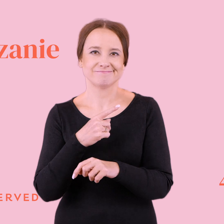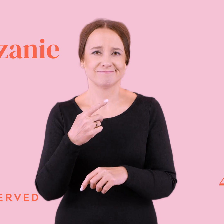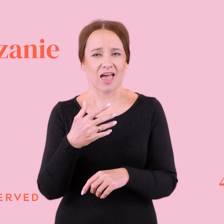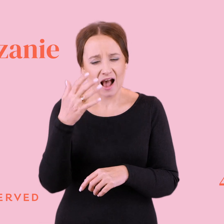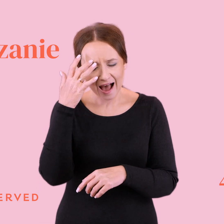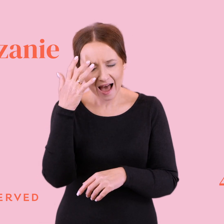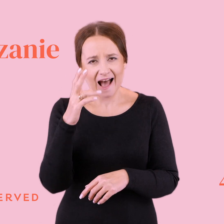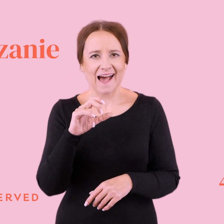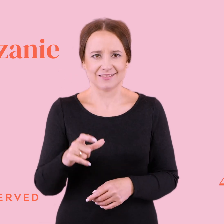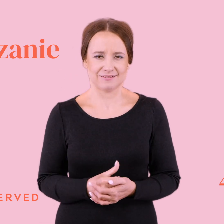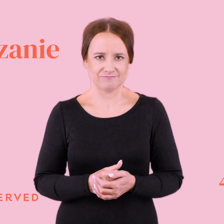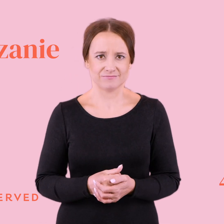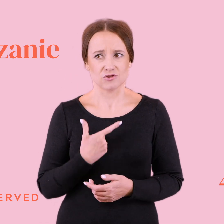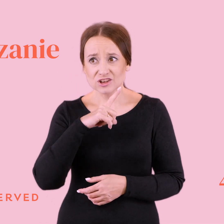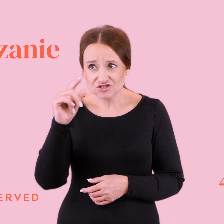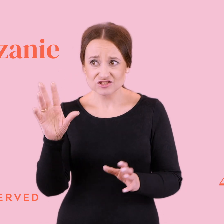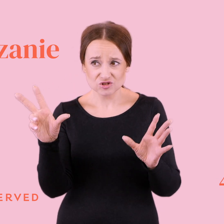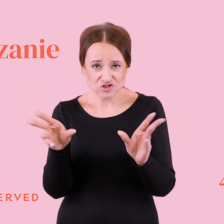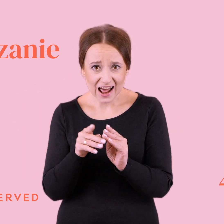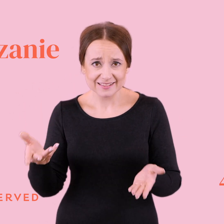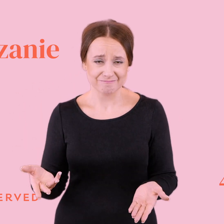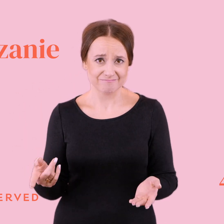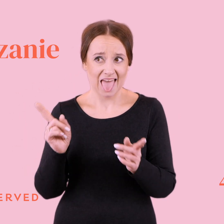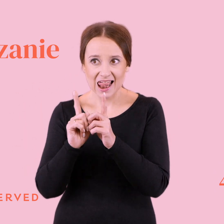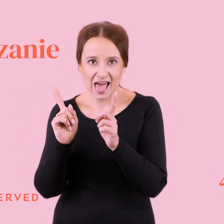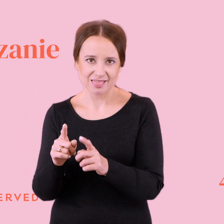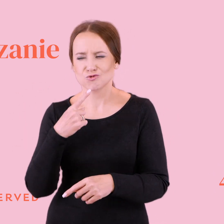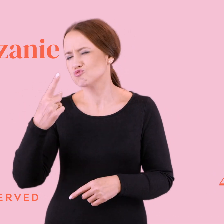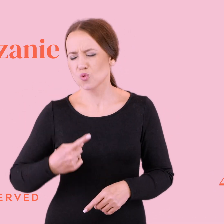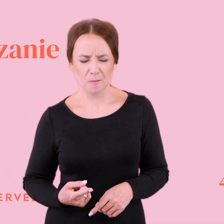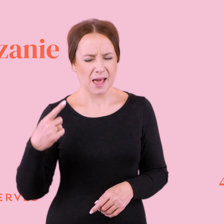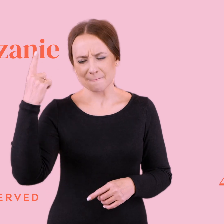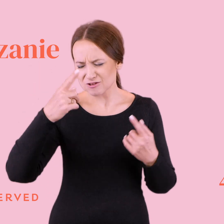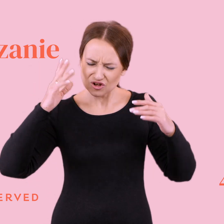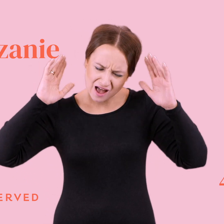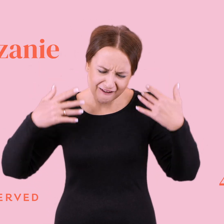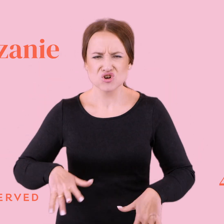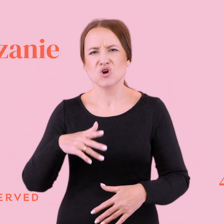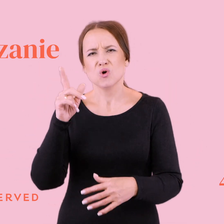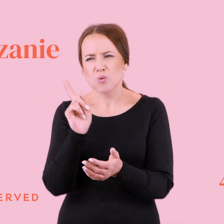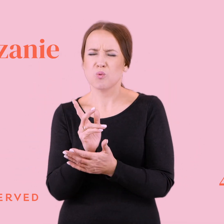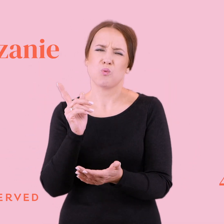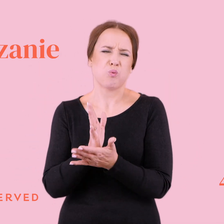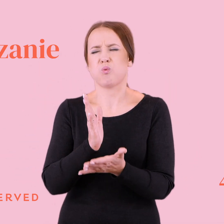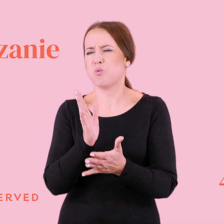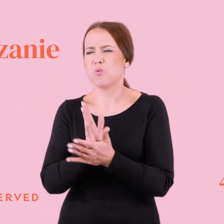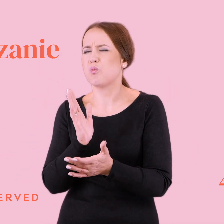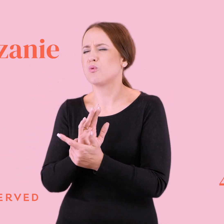Bardzo przykre zjawisko, słuchajcie, że idziecie z kimś na randkę i w ogóle jest super, już się nastawiacie, że to już w końcu, kurwa, dotarliście do czegoś serca, do czyjegoś